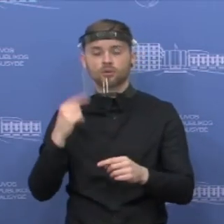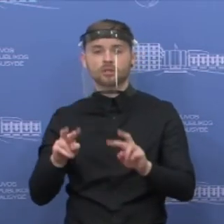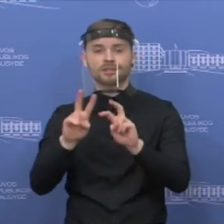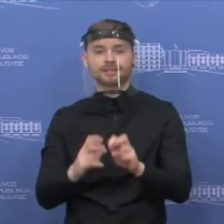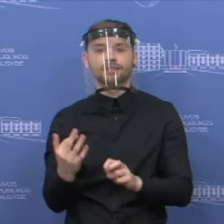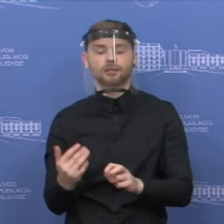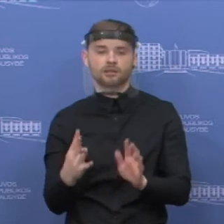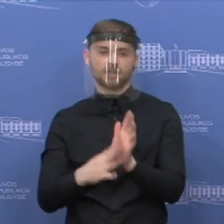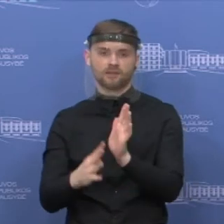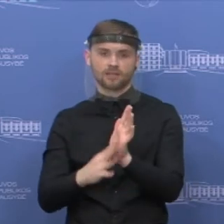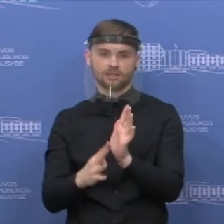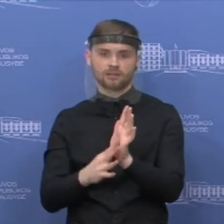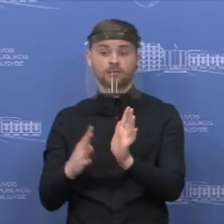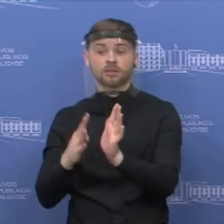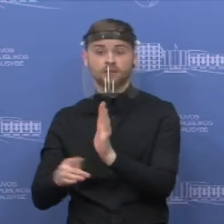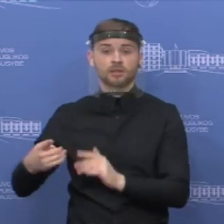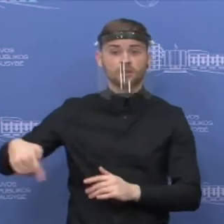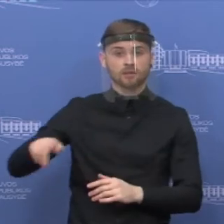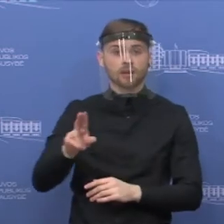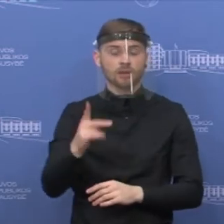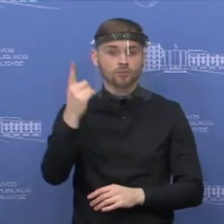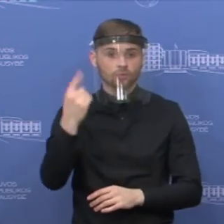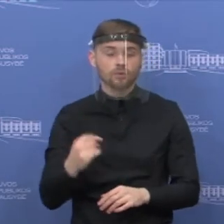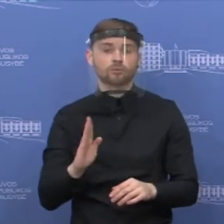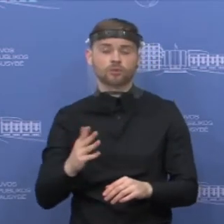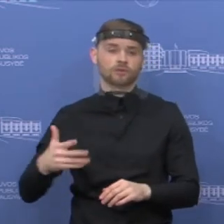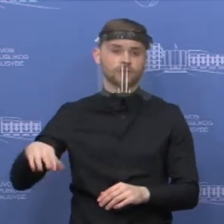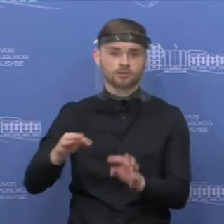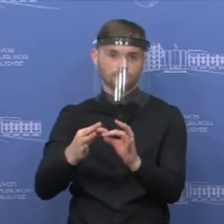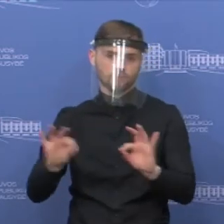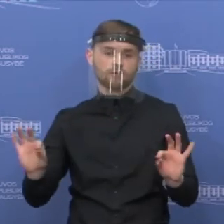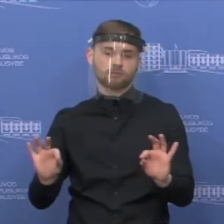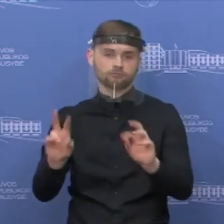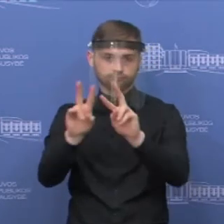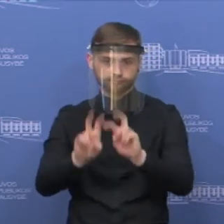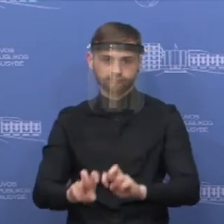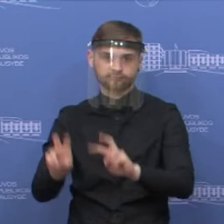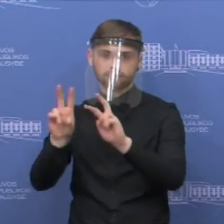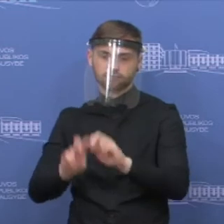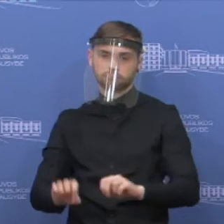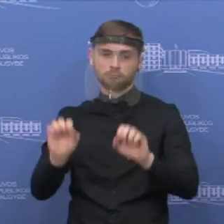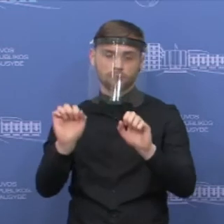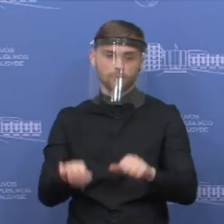pareigūnams bus suteikta galimybė prevenciškai pasitikrinti. VRA medicinos